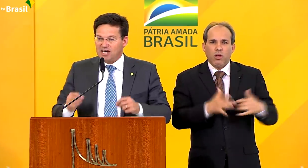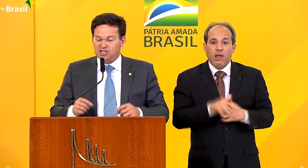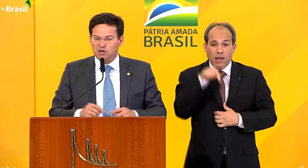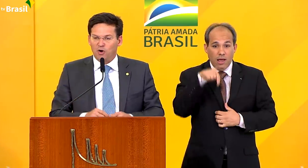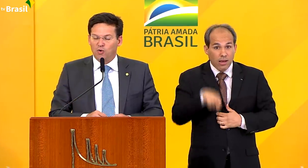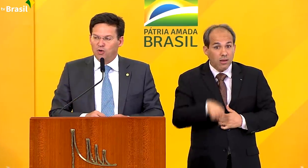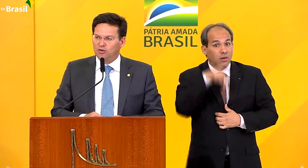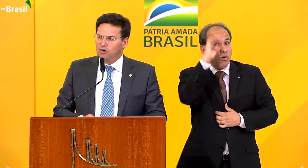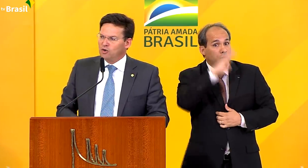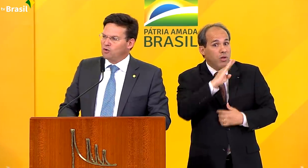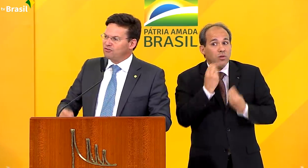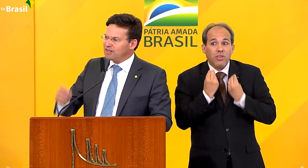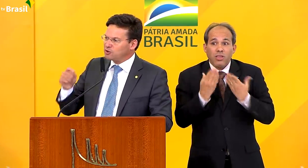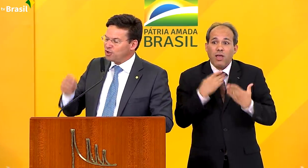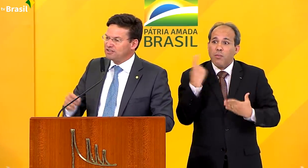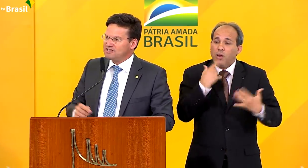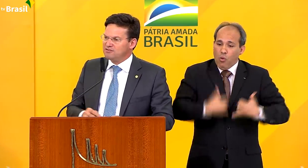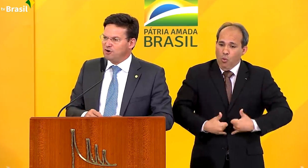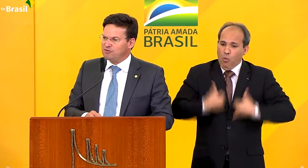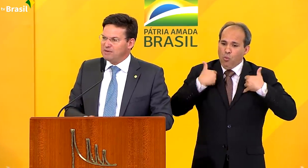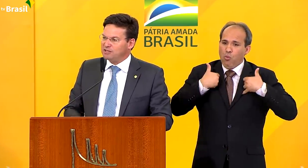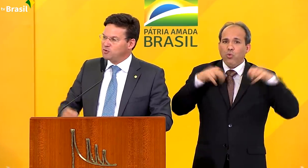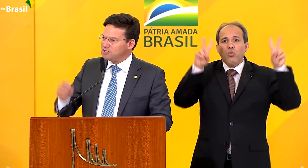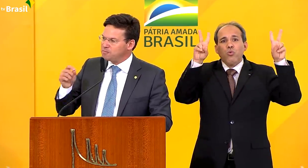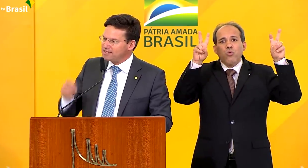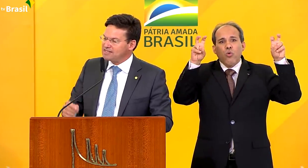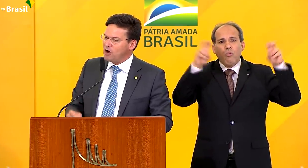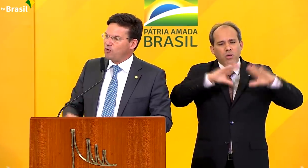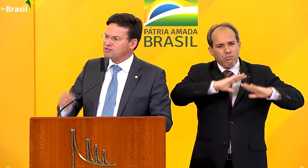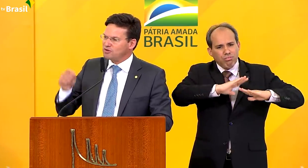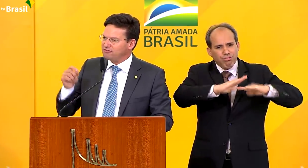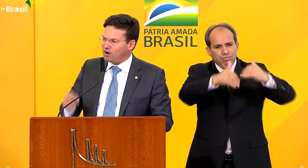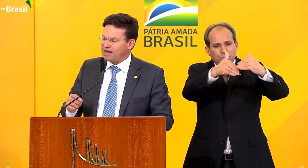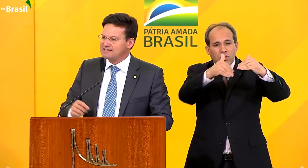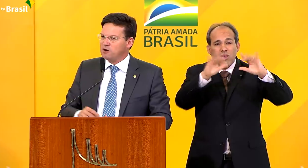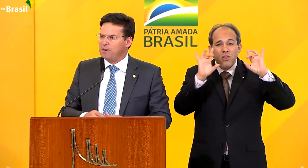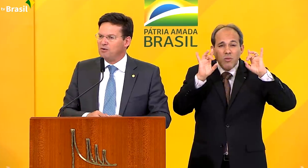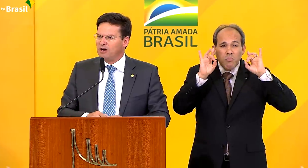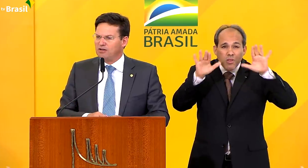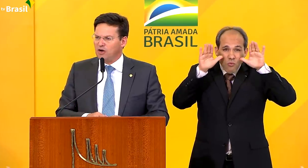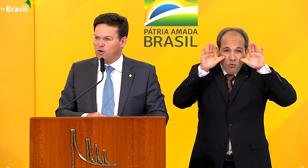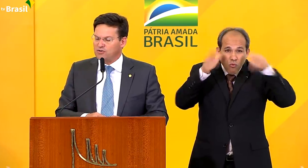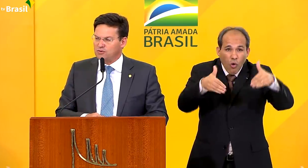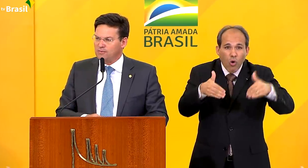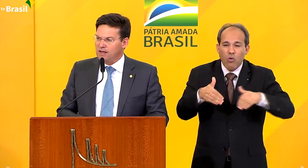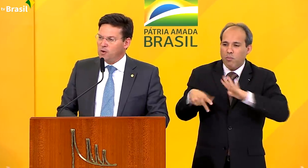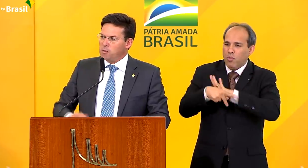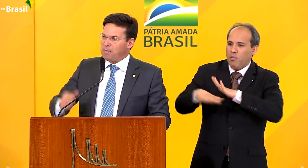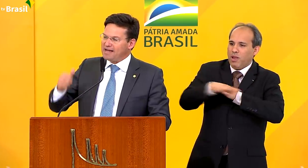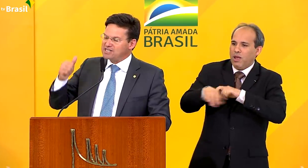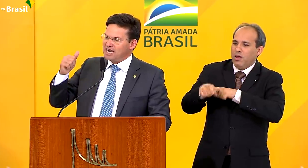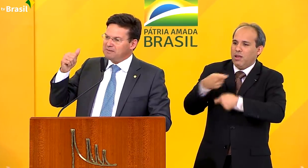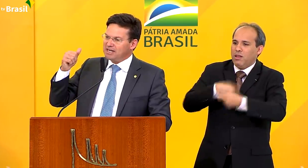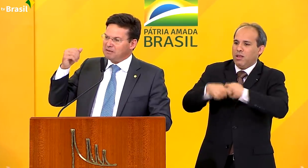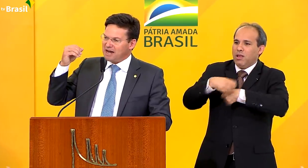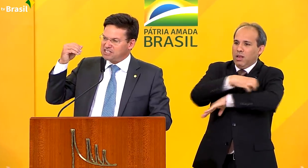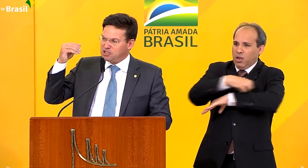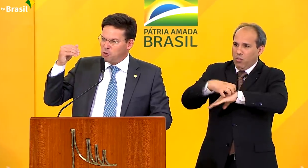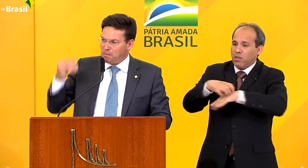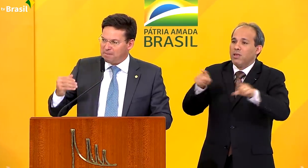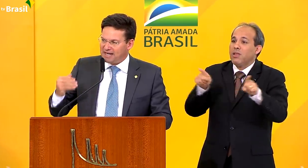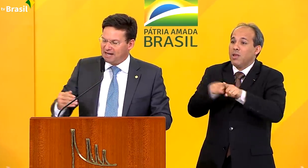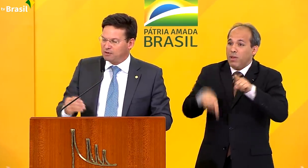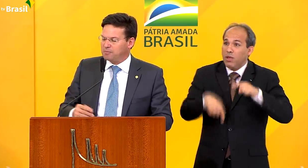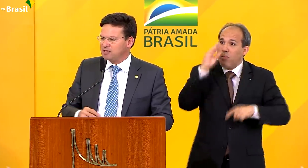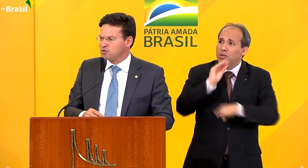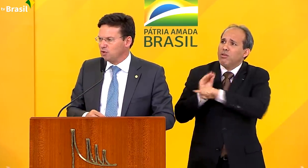que nos enche de orgulho com o vetor de desenvolvimento, em especial com a sua vocação para o agronegócio, um país que alimenta mais